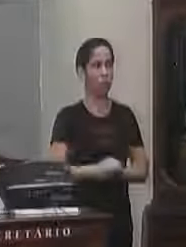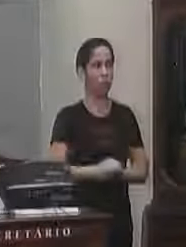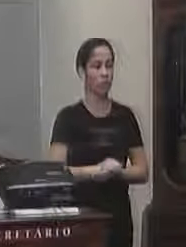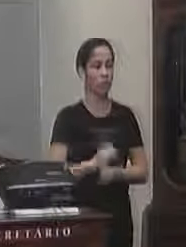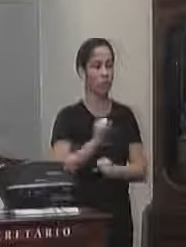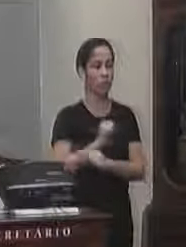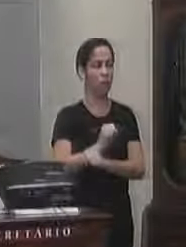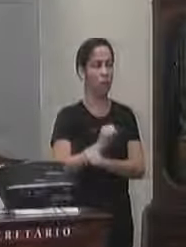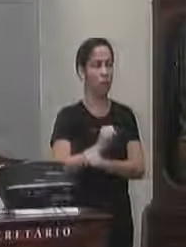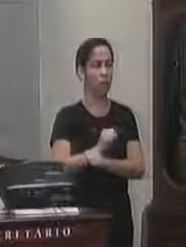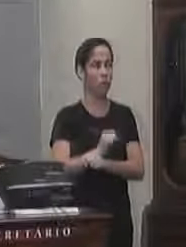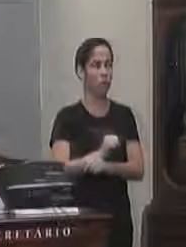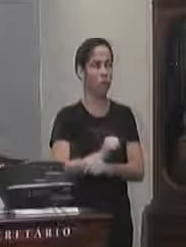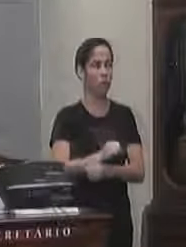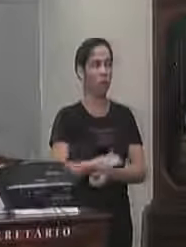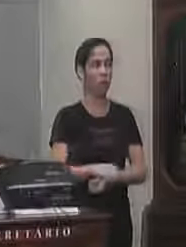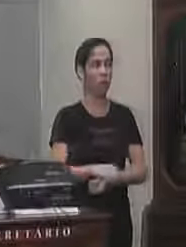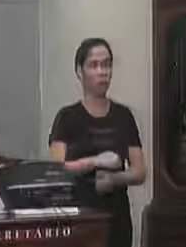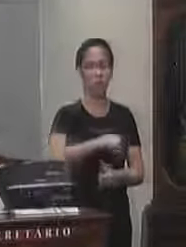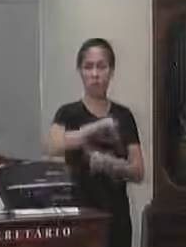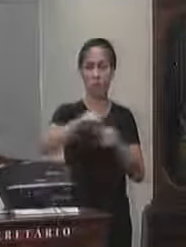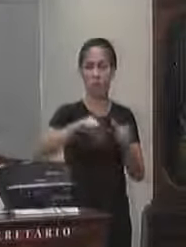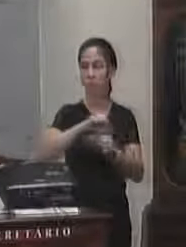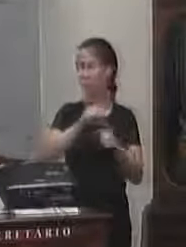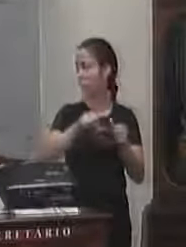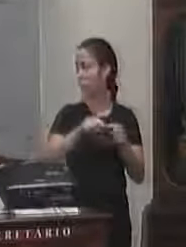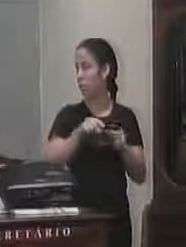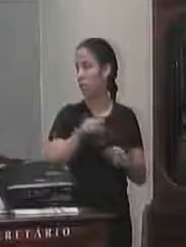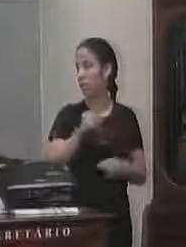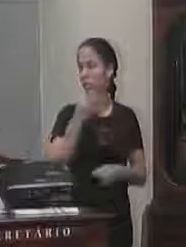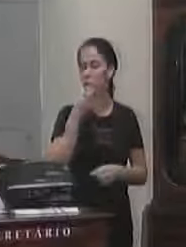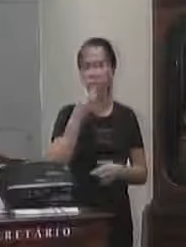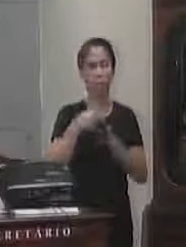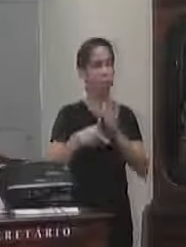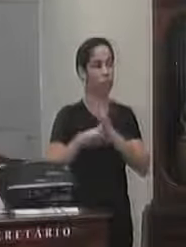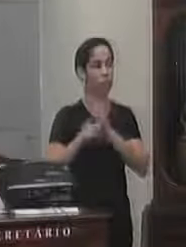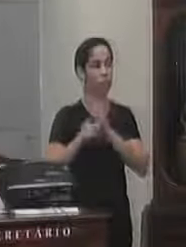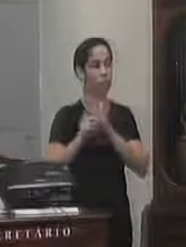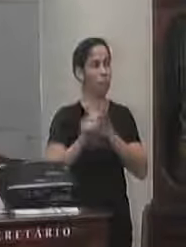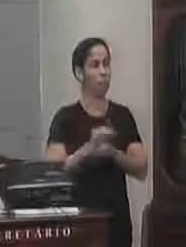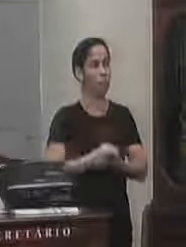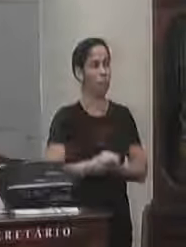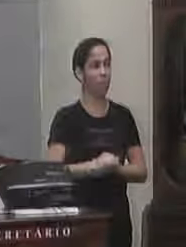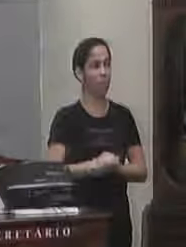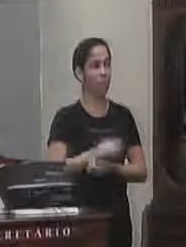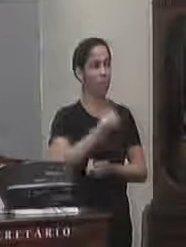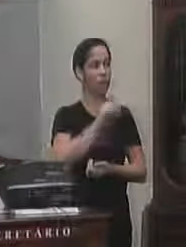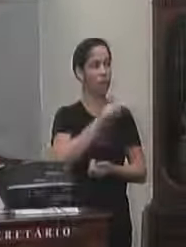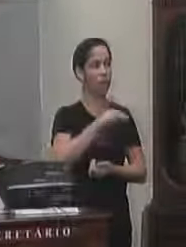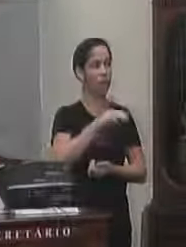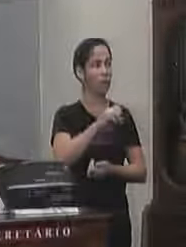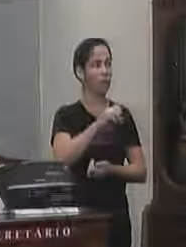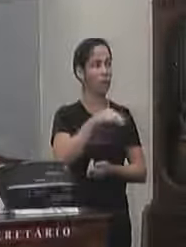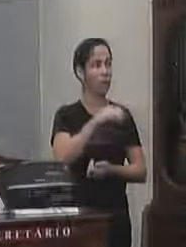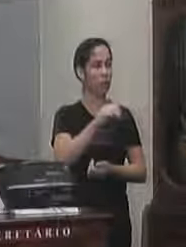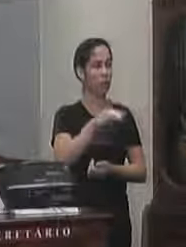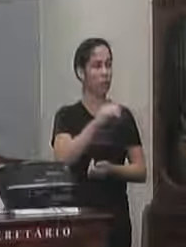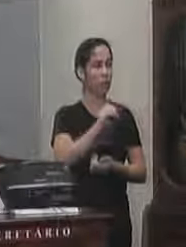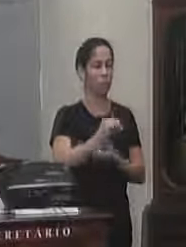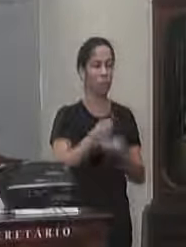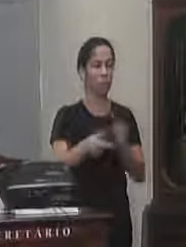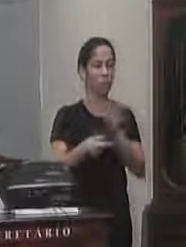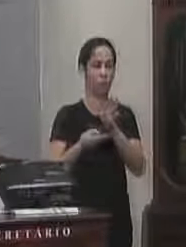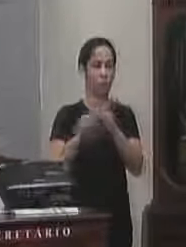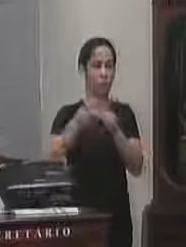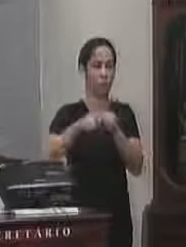segurada nessa transferência até como eu falei antes até para que esse desânimo ele fosse recuperado e